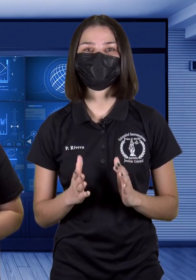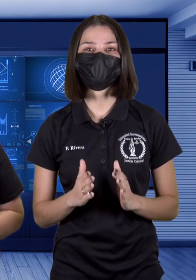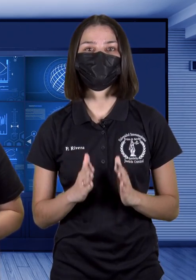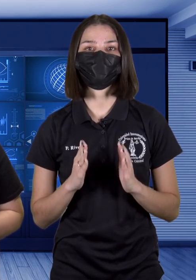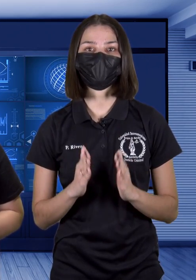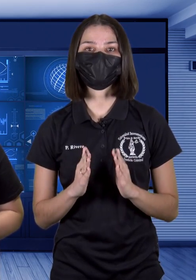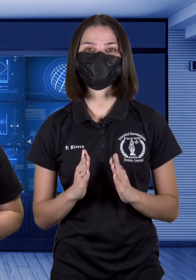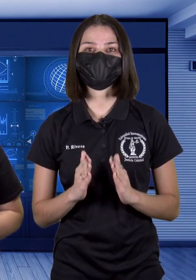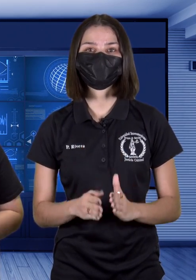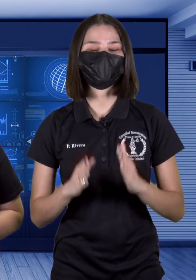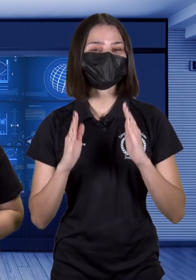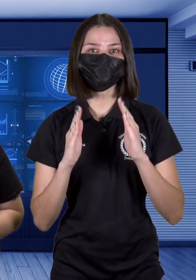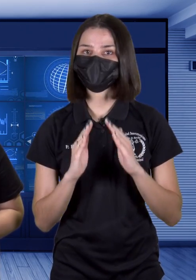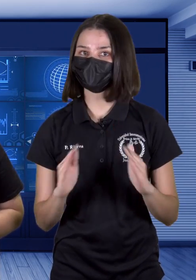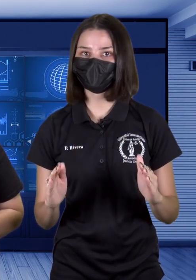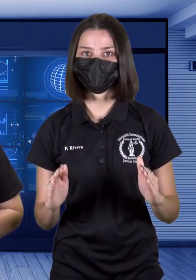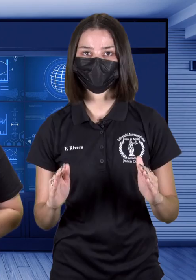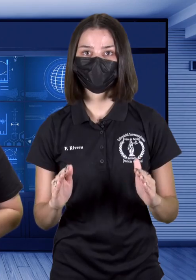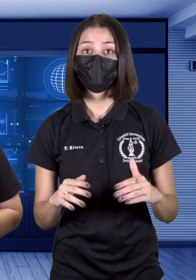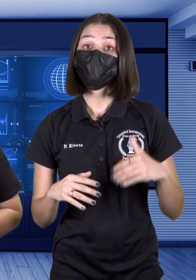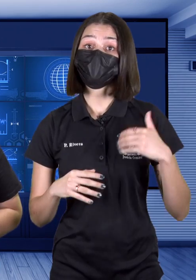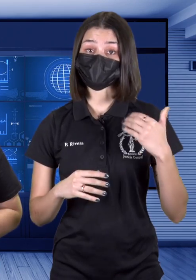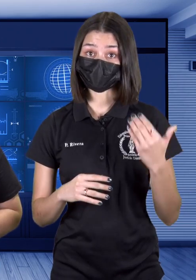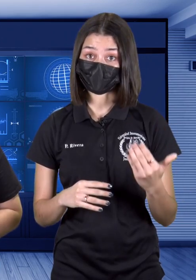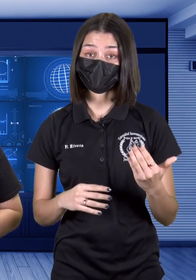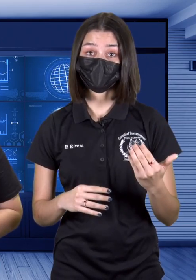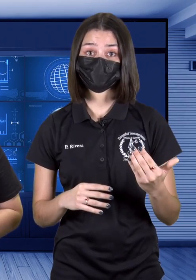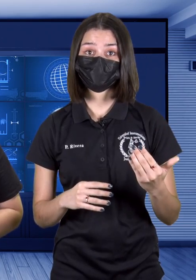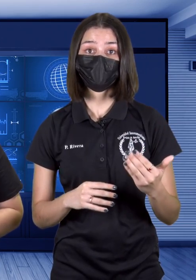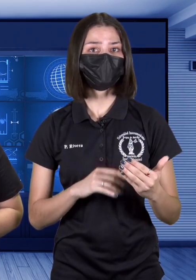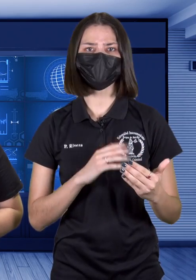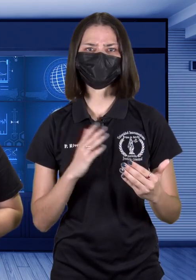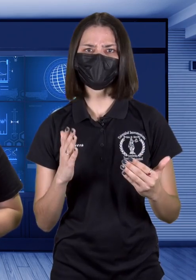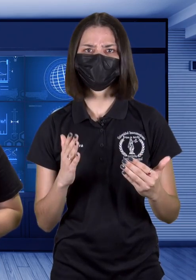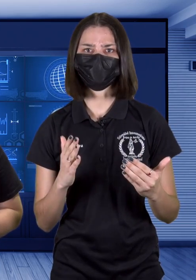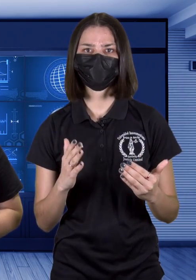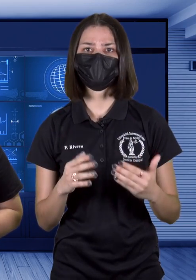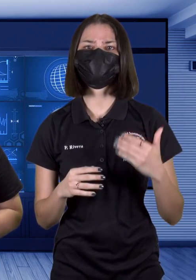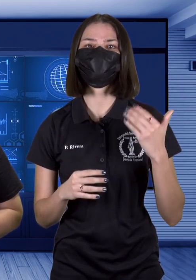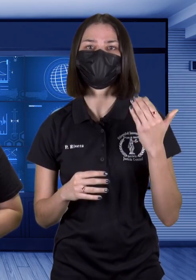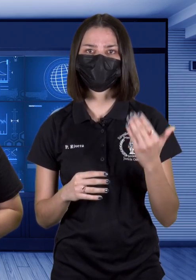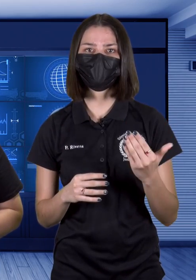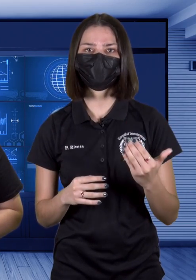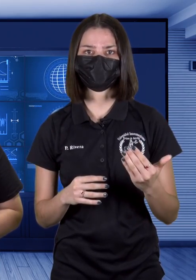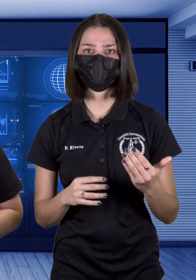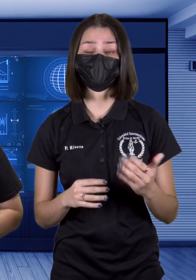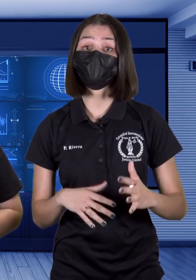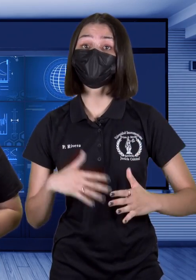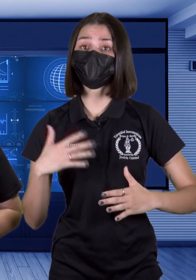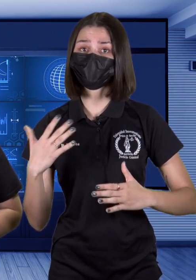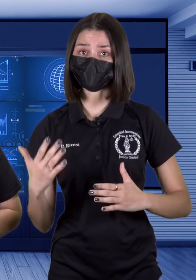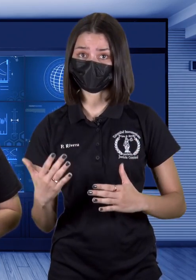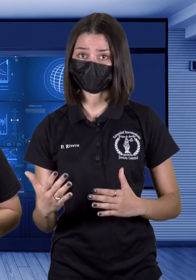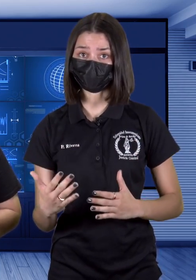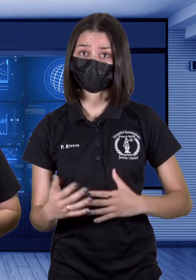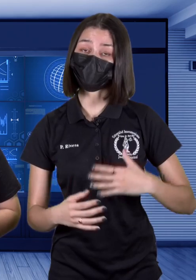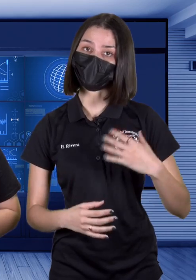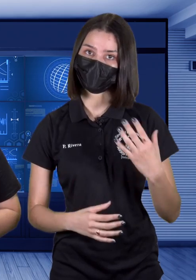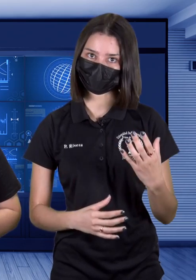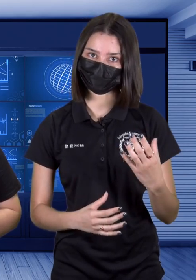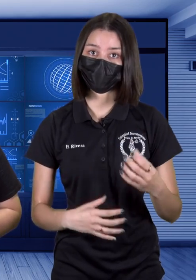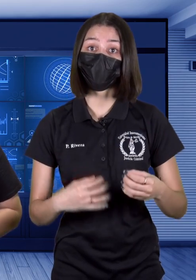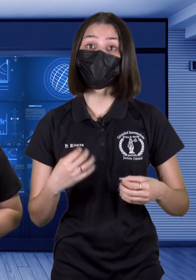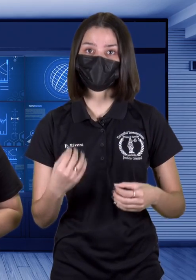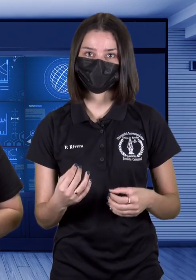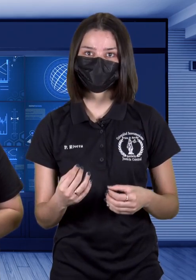Es importante reportar el incidente inmediatamente. Preservar la evidencia y no alterarla. Y si su equipo electrónico está comprometido con